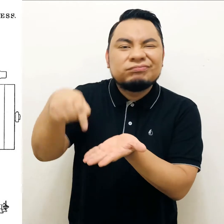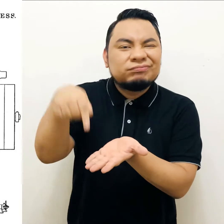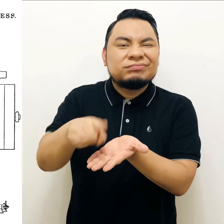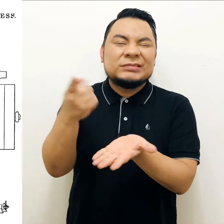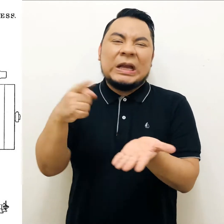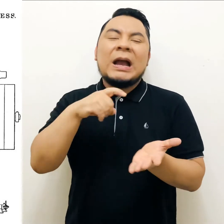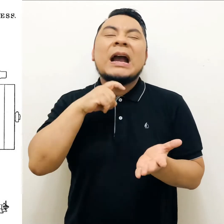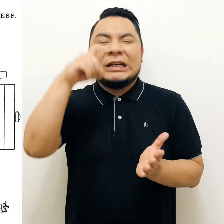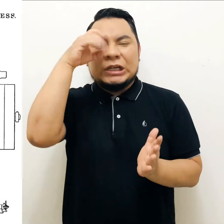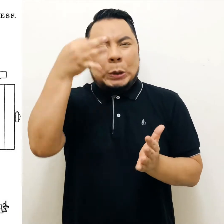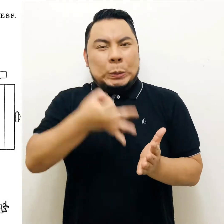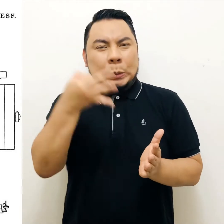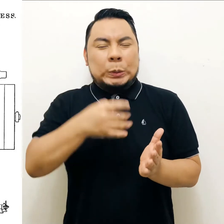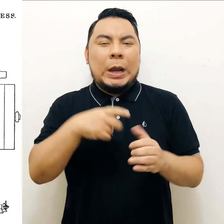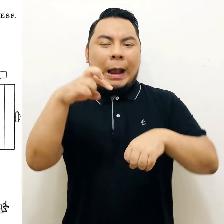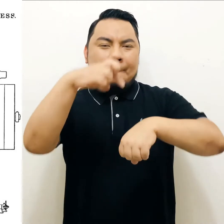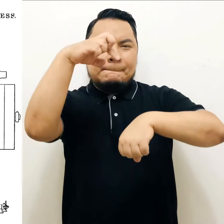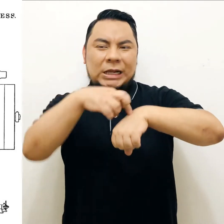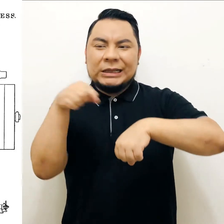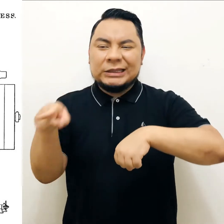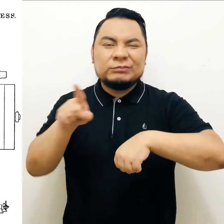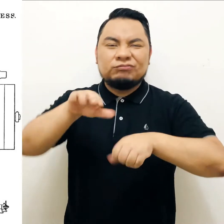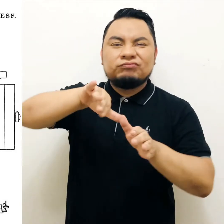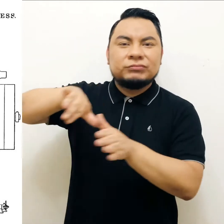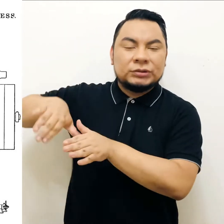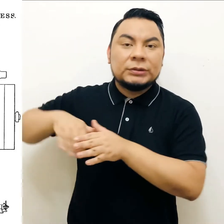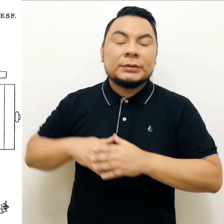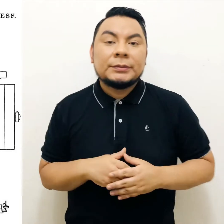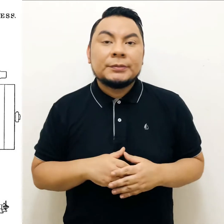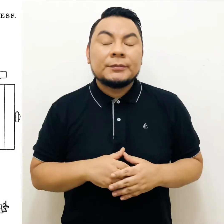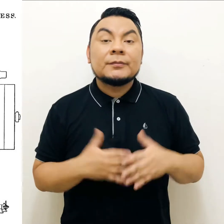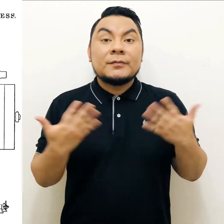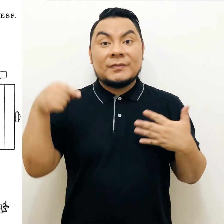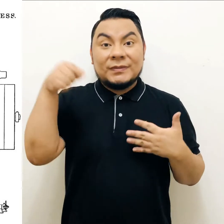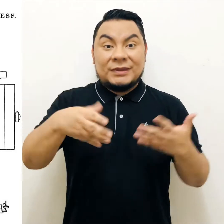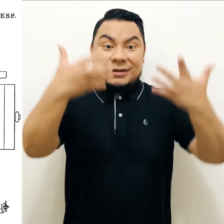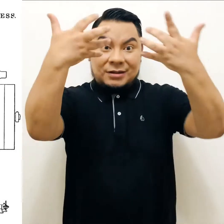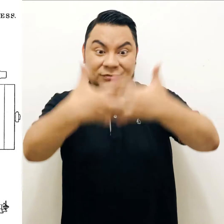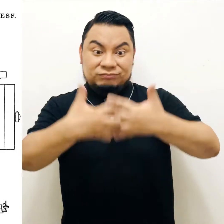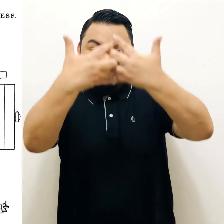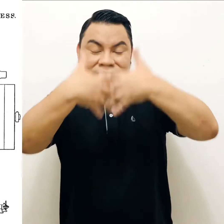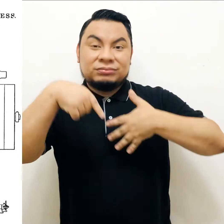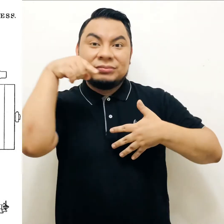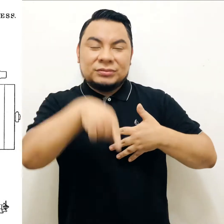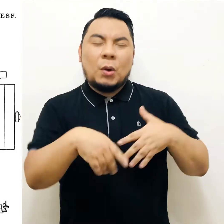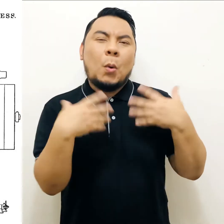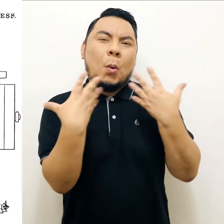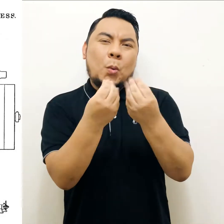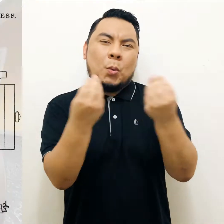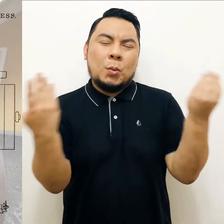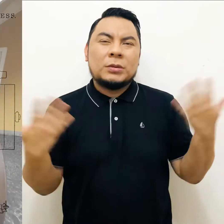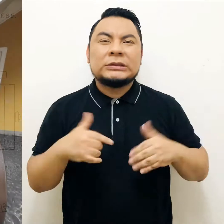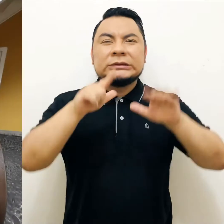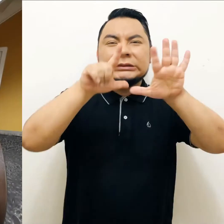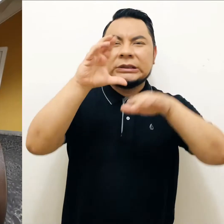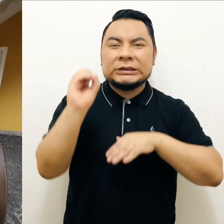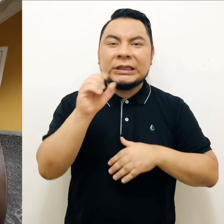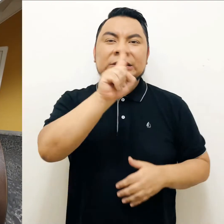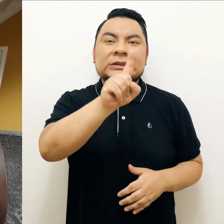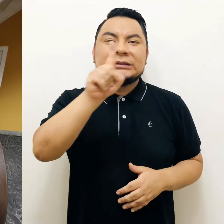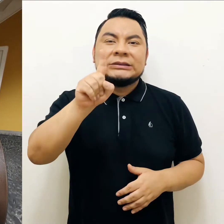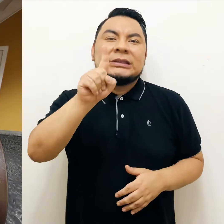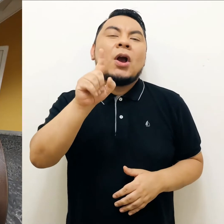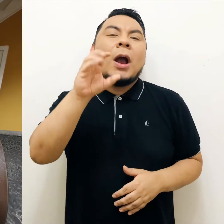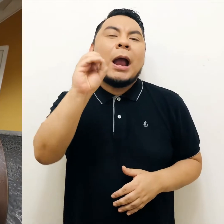no tenían la cantidad de plata fina que se establecía por ley. Esta máquina era capaz de acuñar entre 70